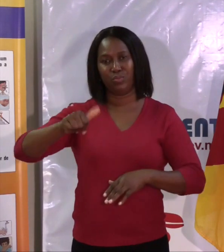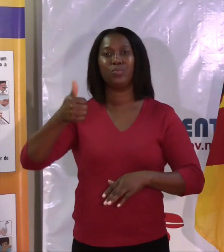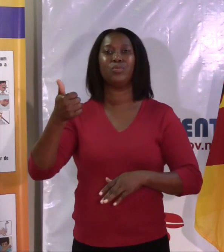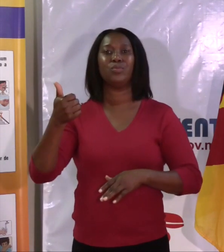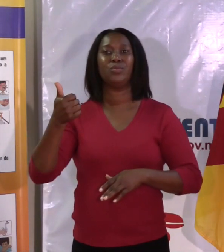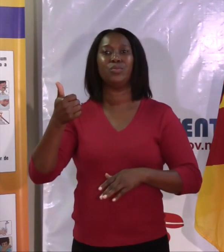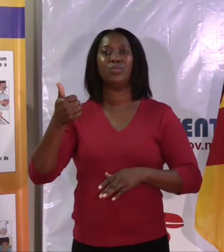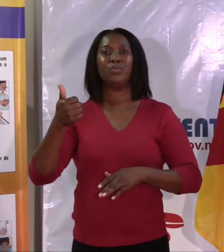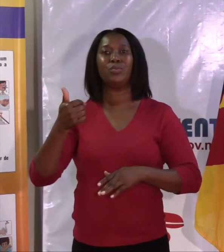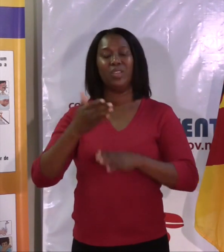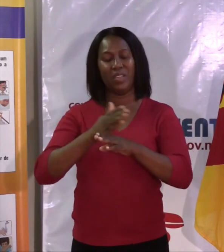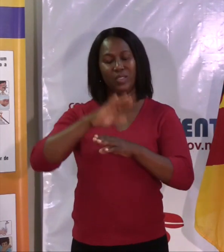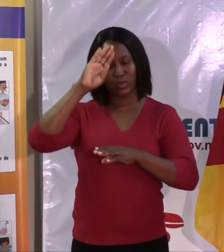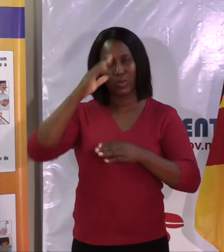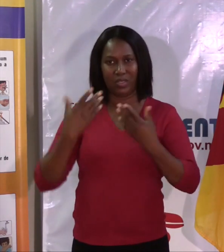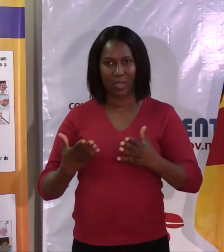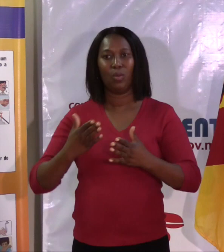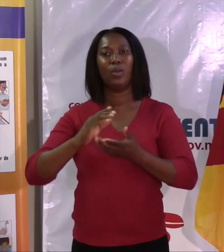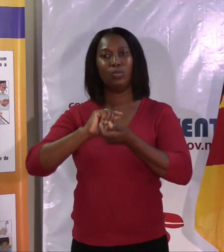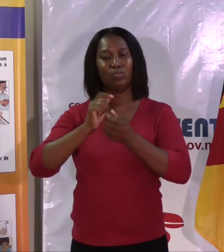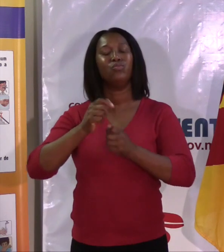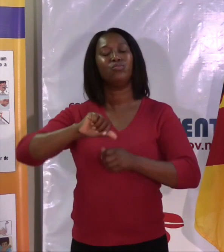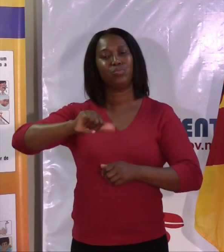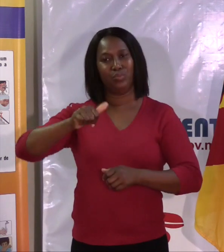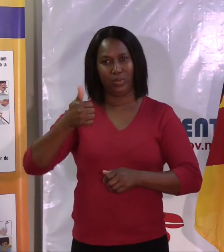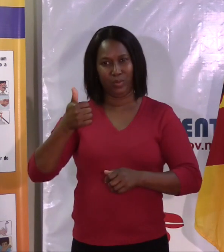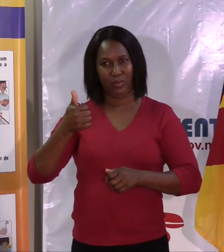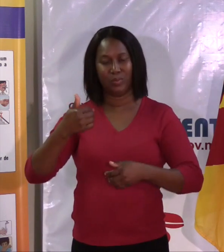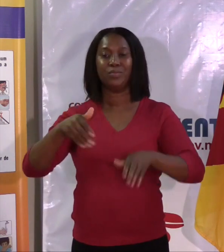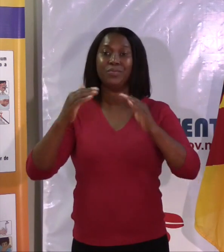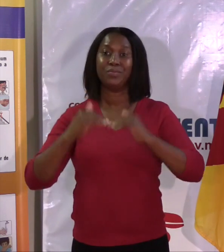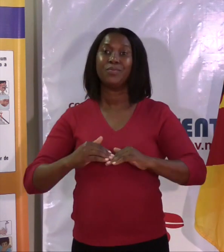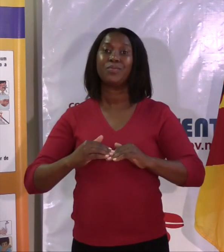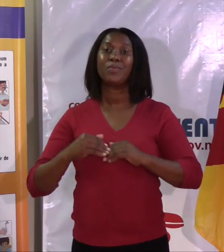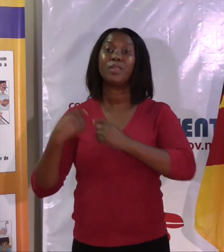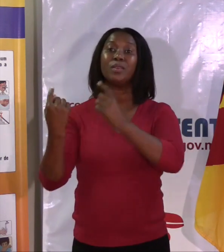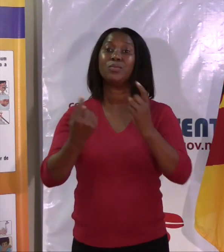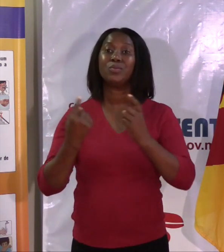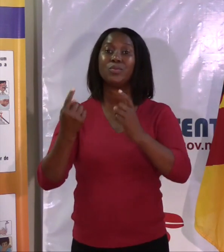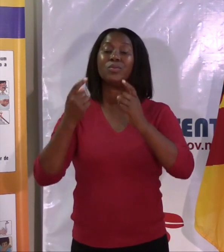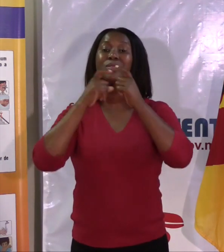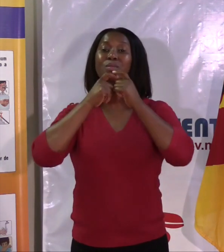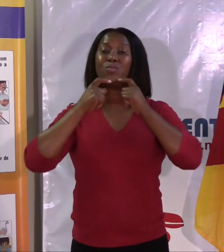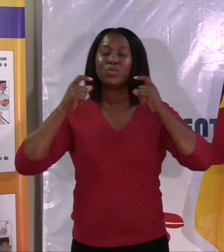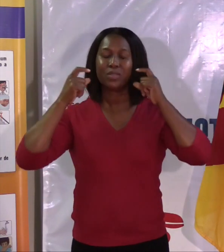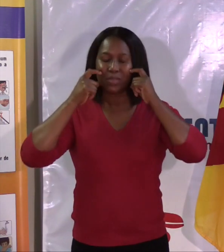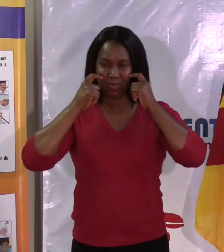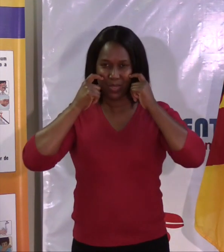como é que estamos no nosso país, os resultados que nós temos do Instituto Nacional de Saúde indicam que,